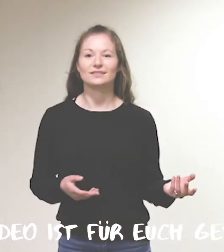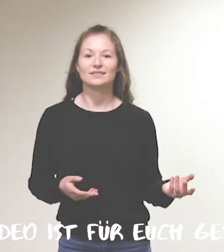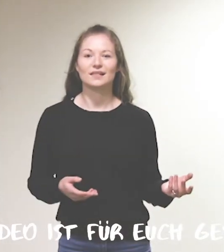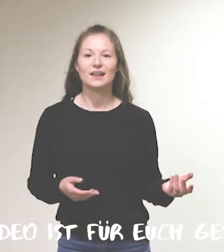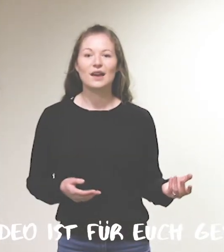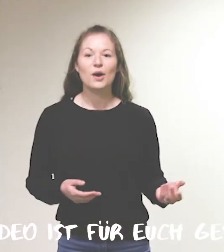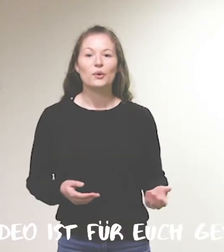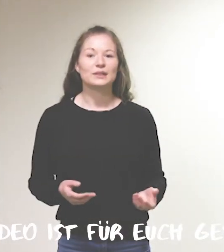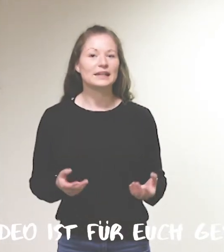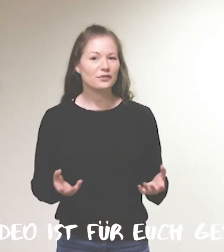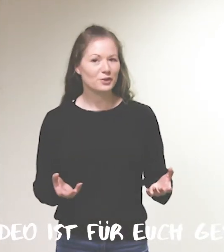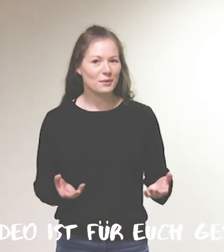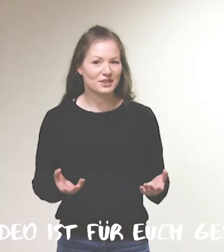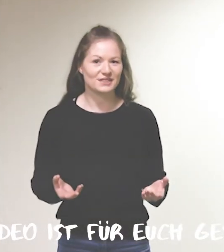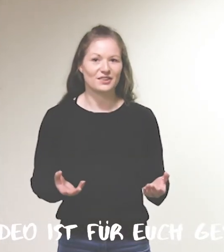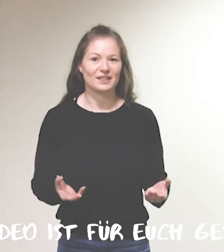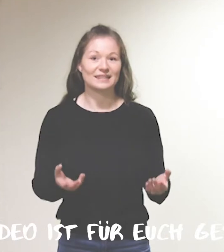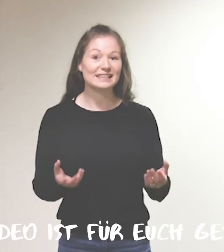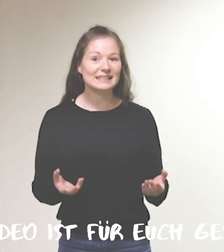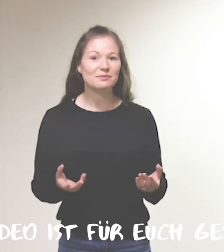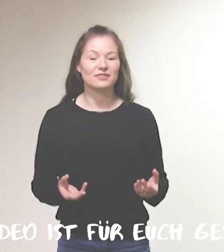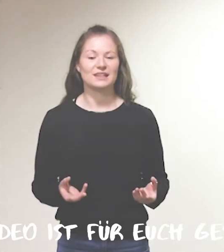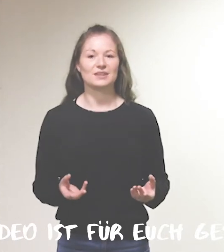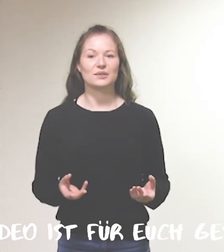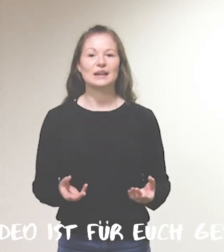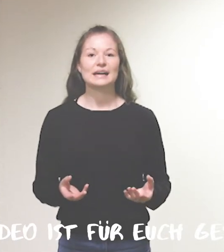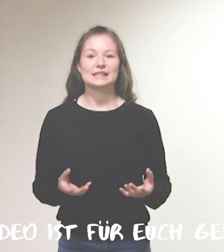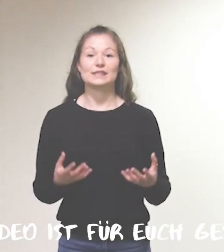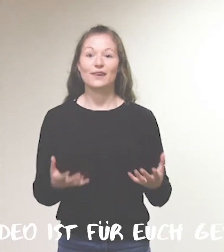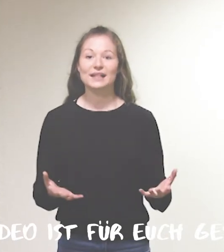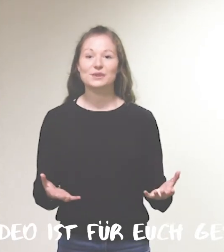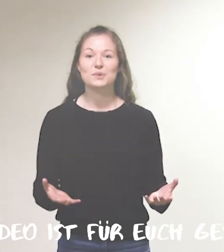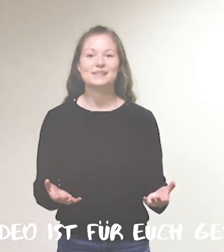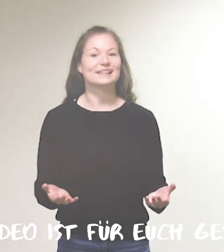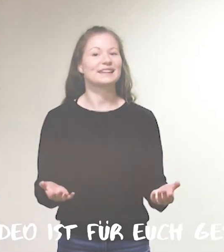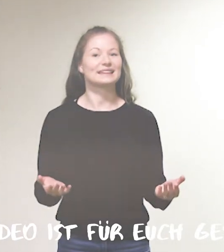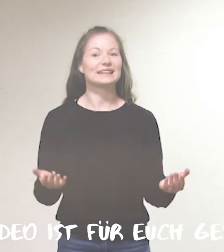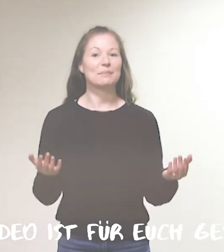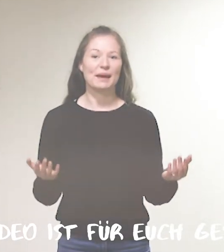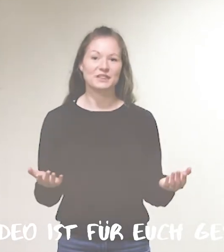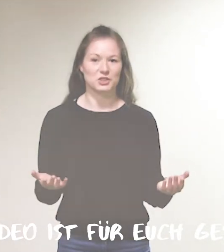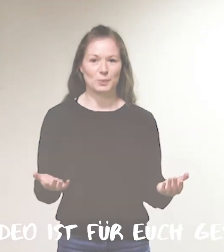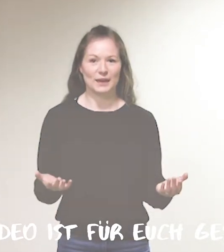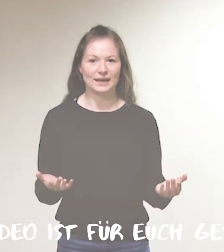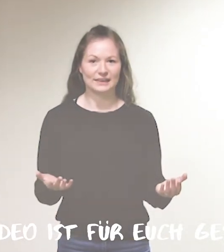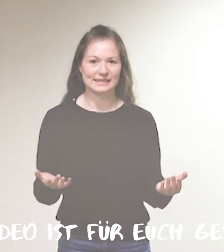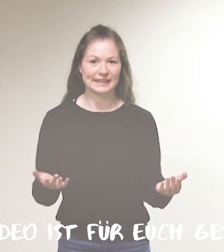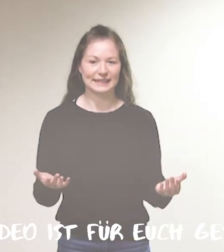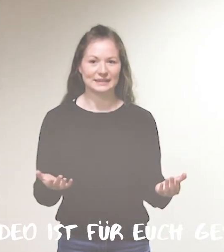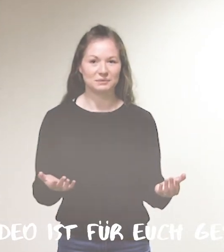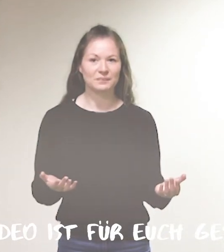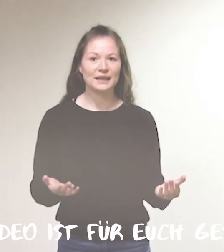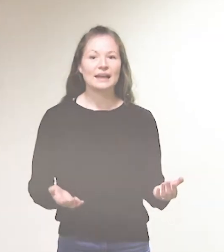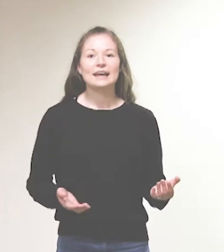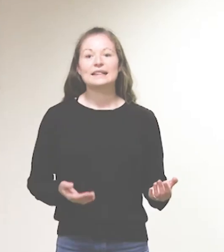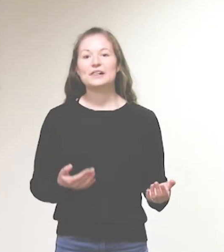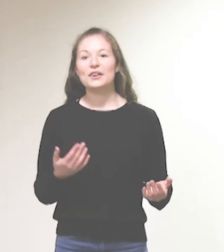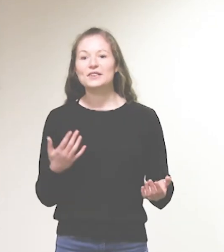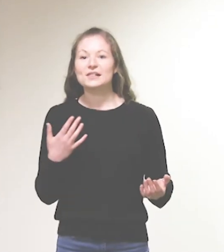und hierfür möchte ich euch in diesem Video das Vaterunser in Gebärdensprache zeigen. Ihr könnt euch